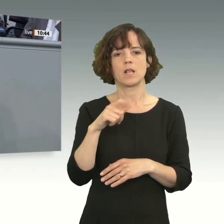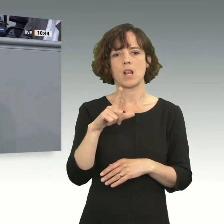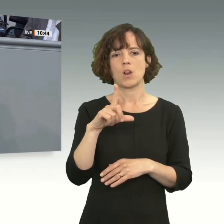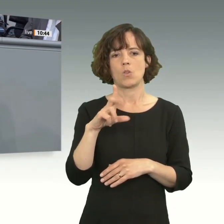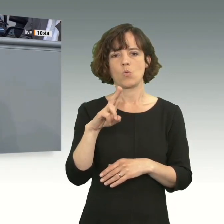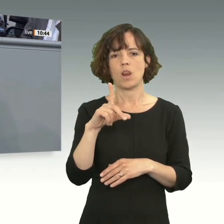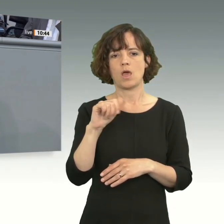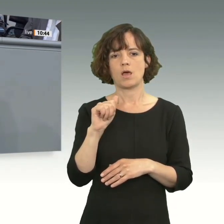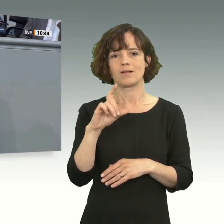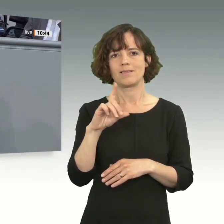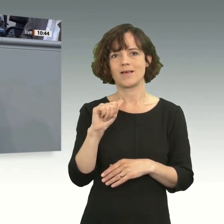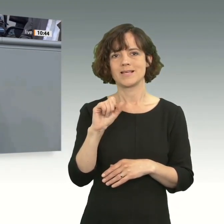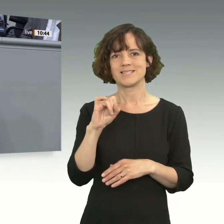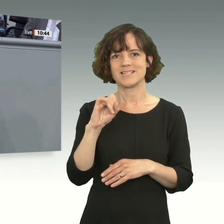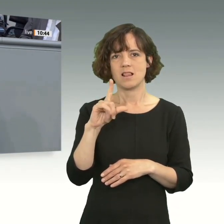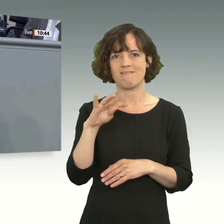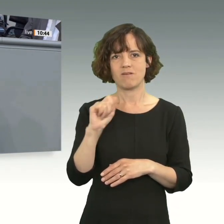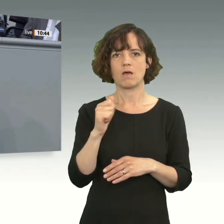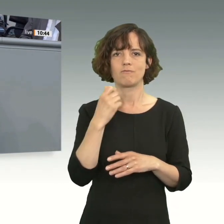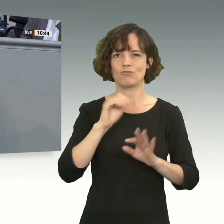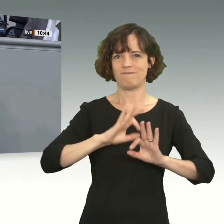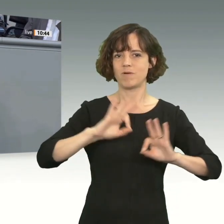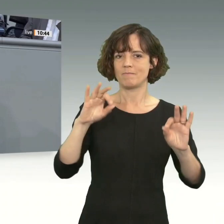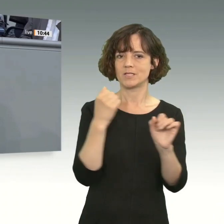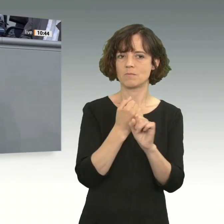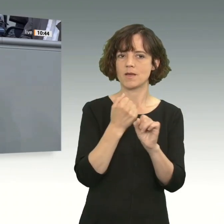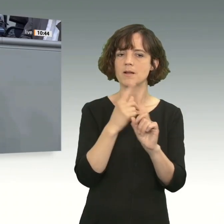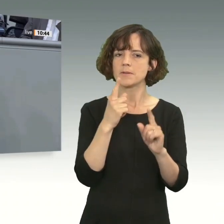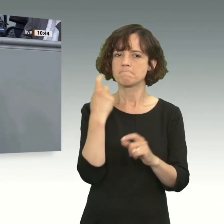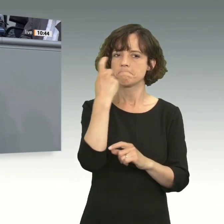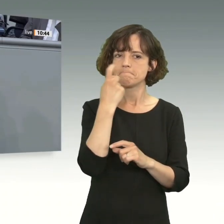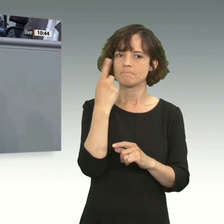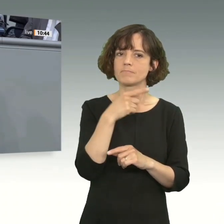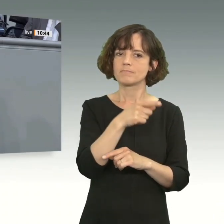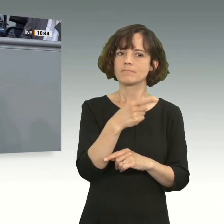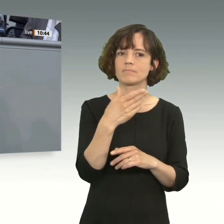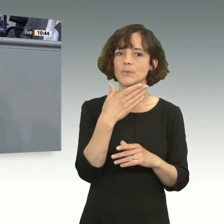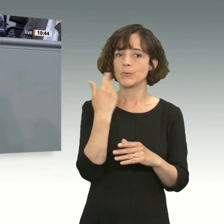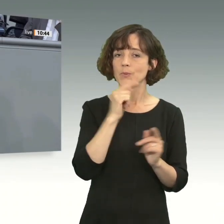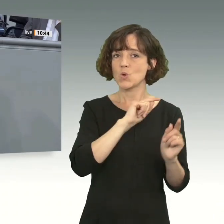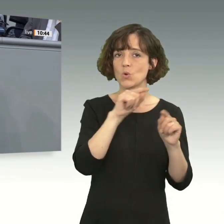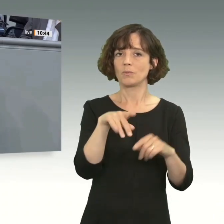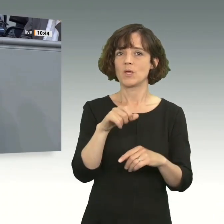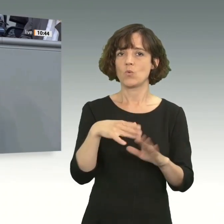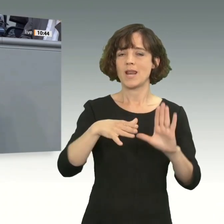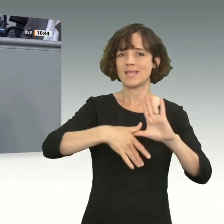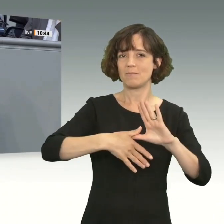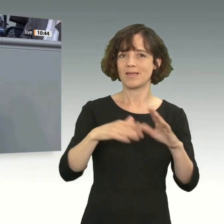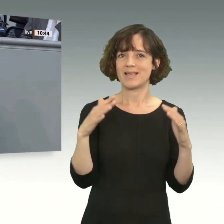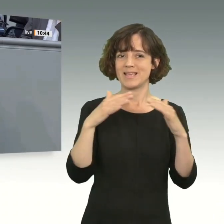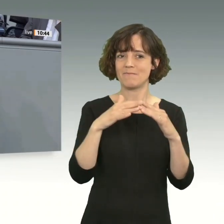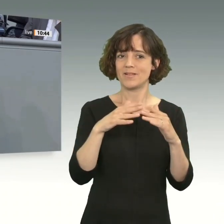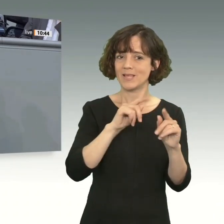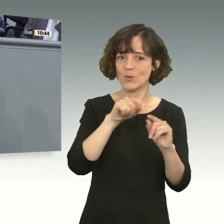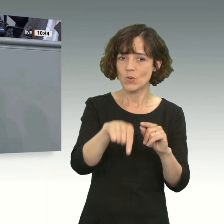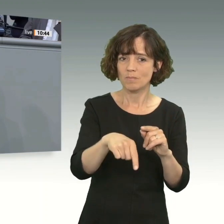vornehmen. Wir stellen gerade fest, es ist vielleicht auch etwas bedenklich, dass ja nicht zum EU-Lateinamerika-Gipfel kommt, dass die nächste Verhandlungsrunde aufgekündigt wurde.